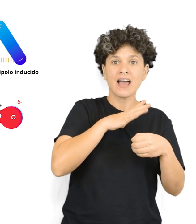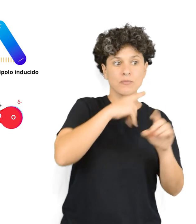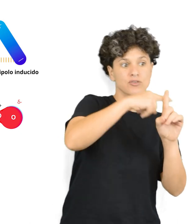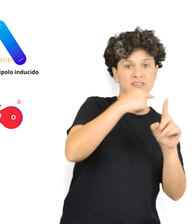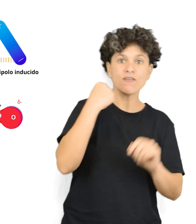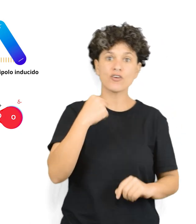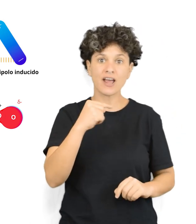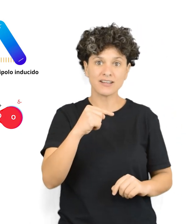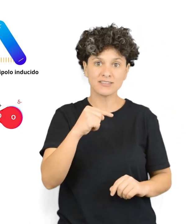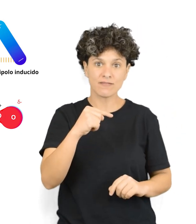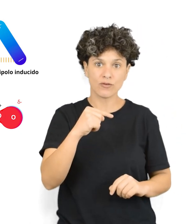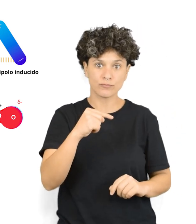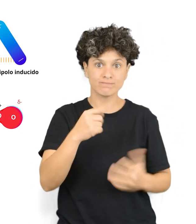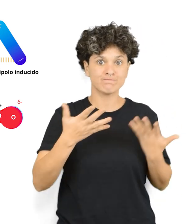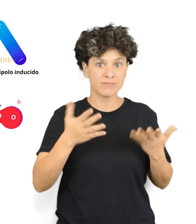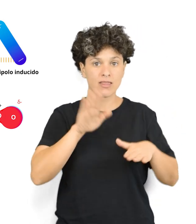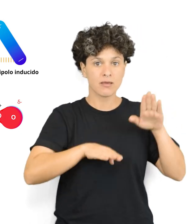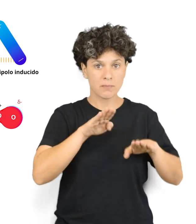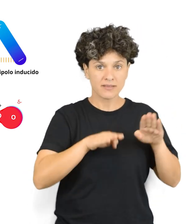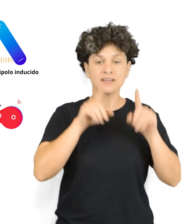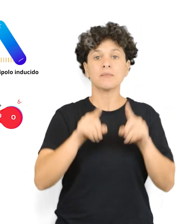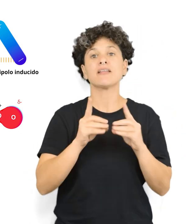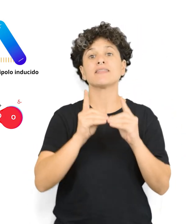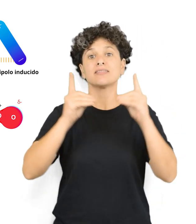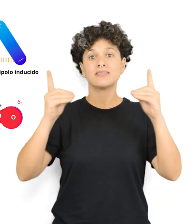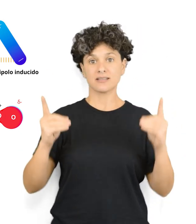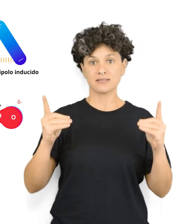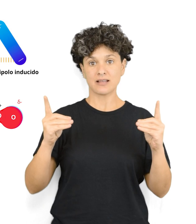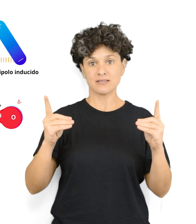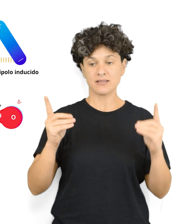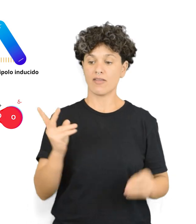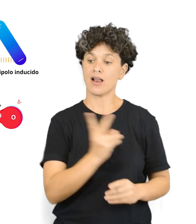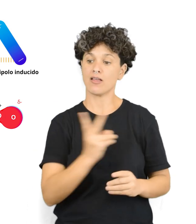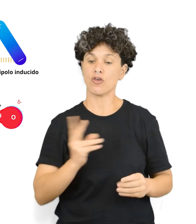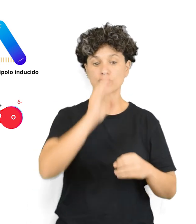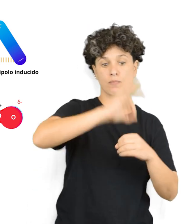de formar el dipolo inducido Distancia entre las moléculas